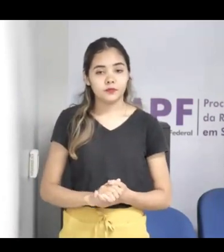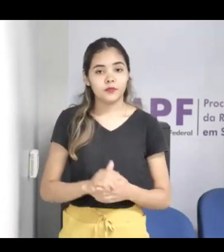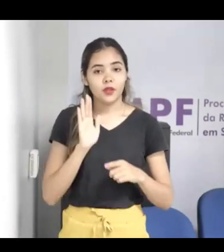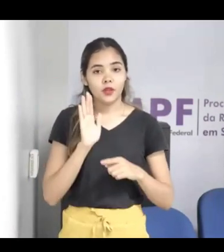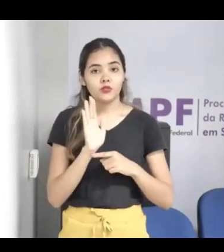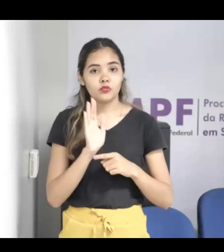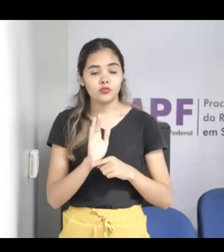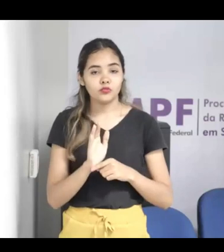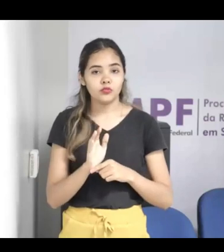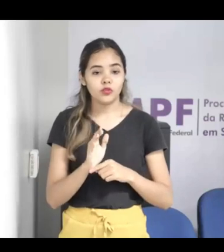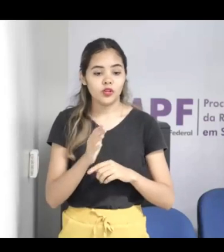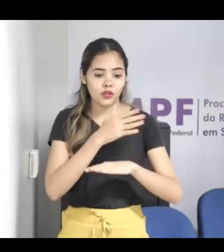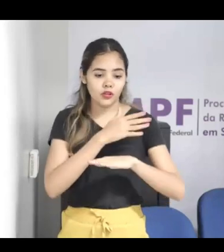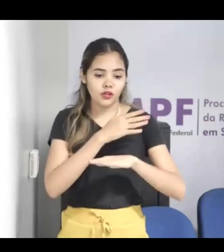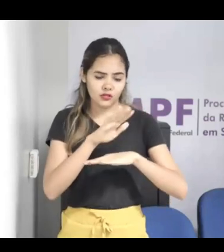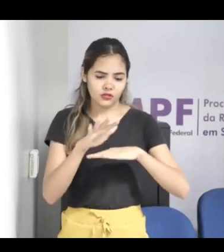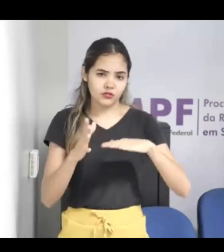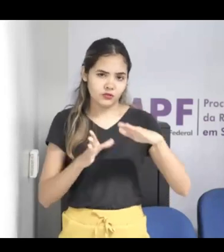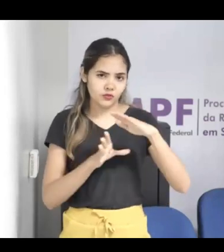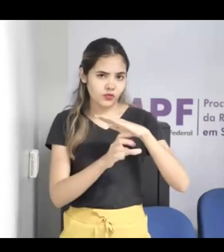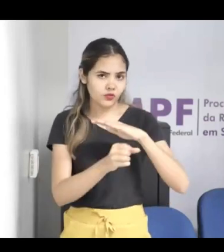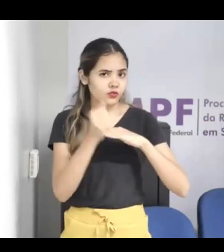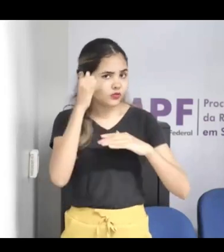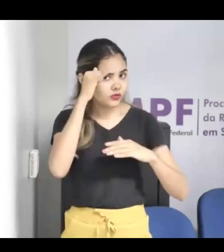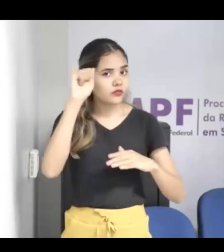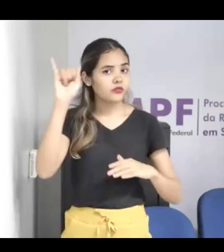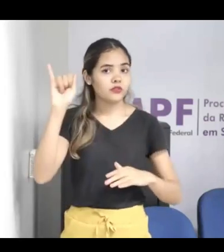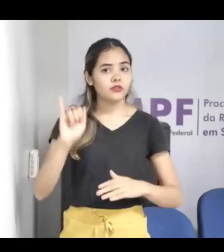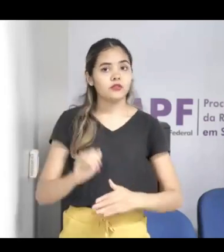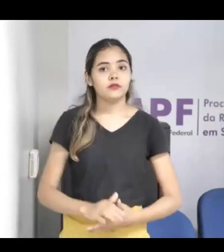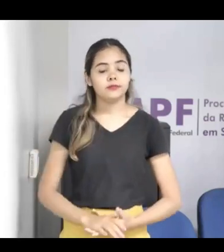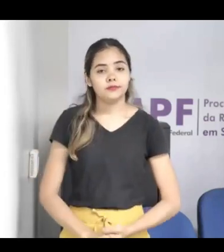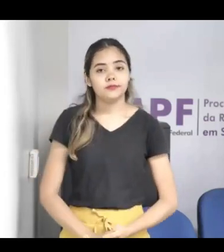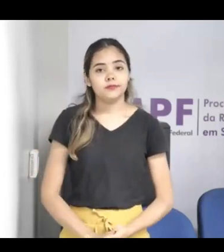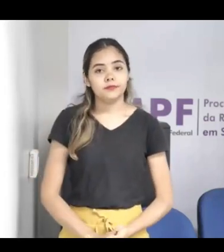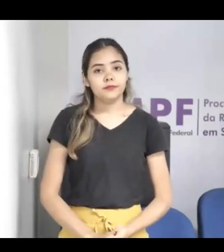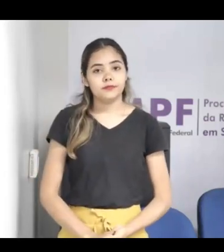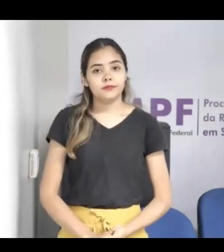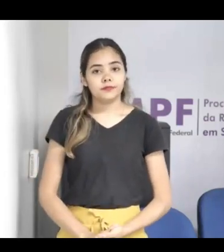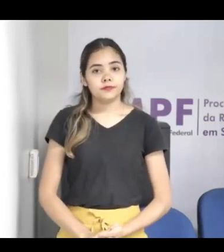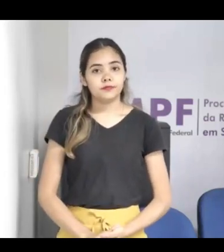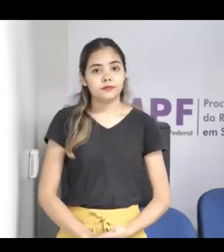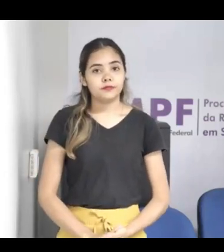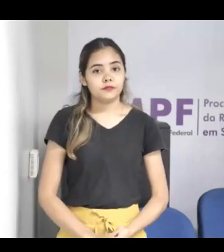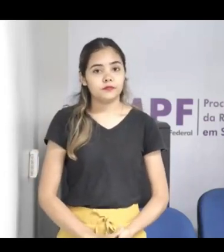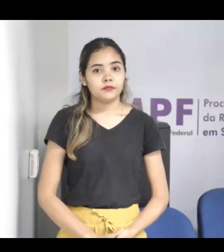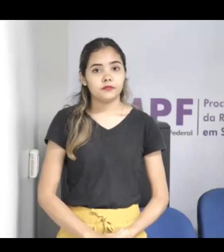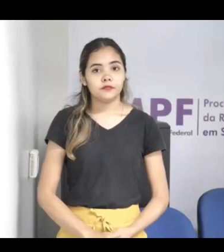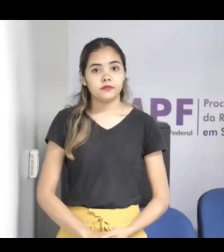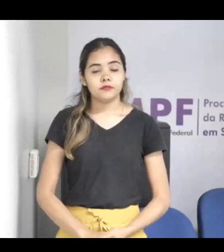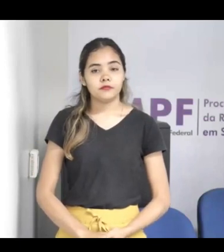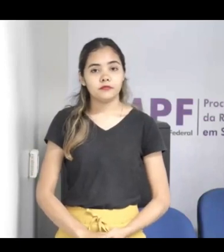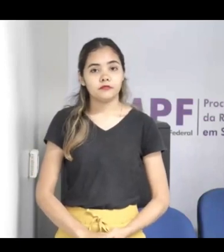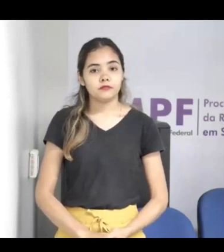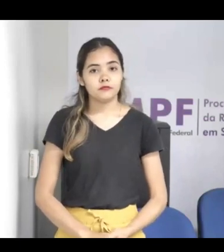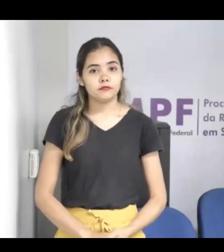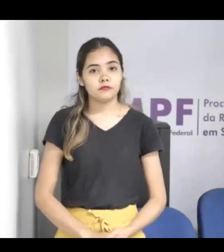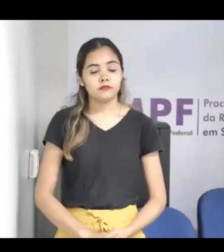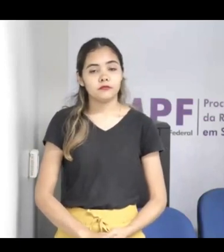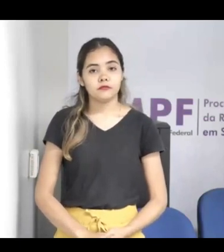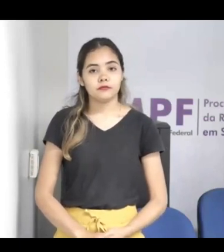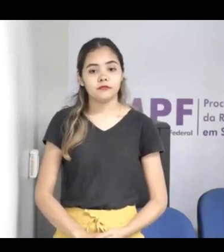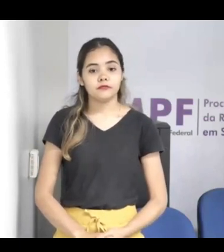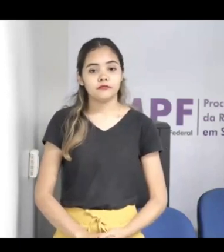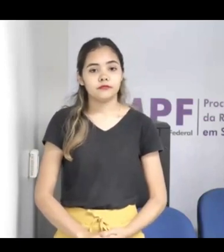pela imprensa, a gente tem por aqui, por parceiros que nos avisam quando acabou de acontecer. Então, a gente está indo para